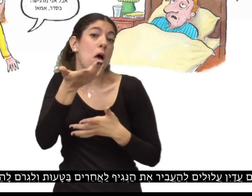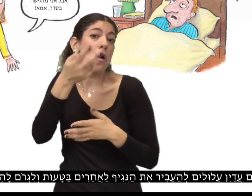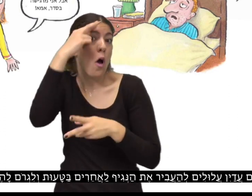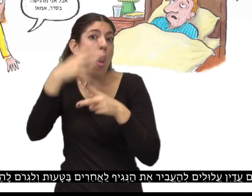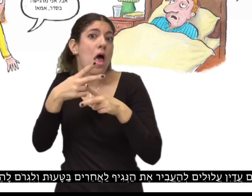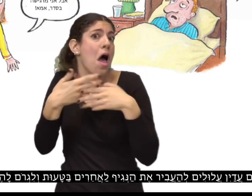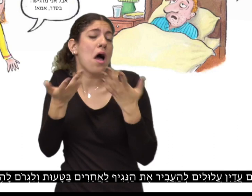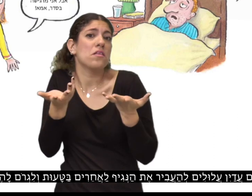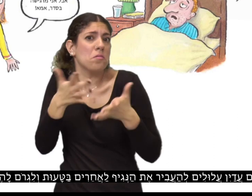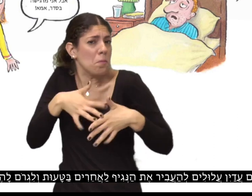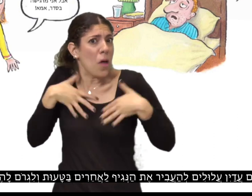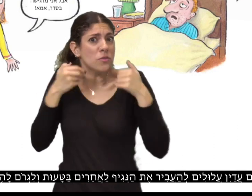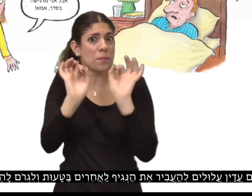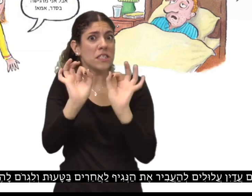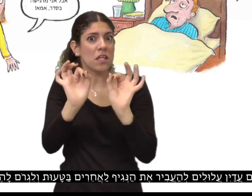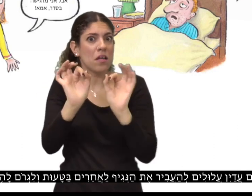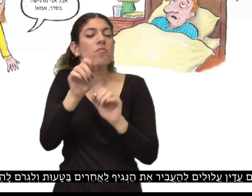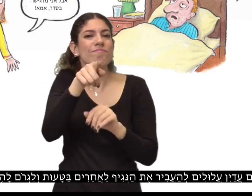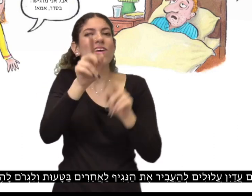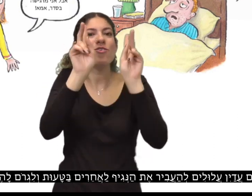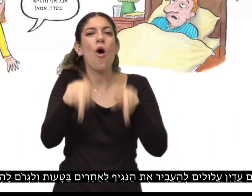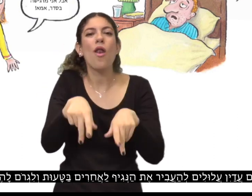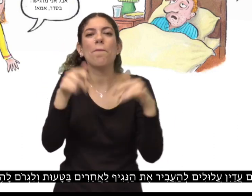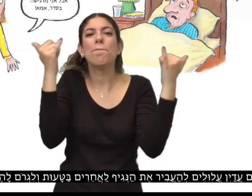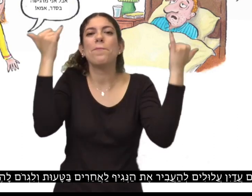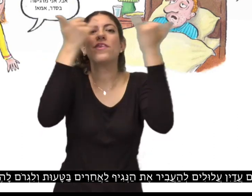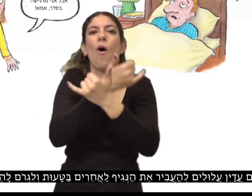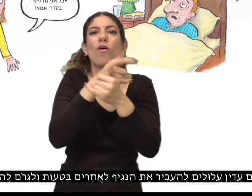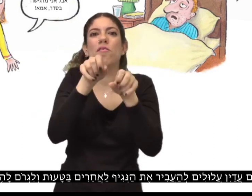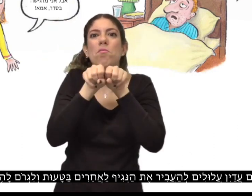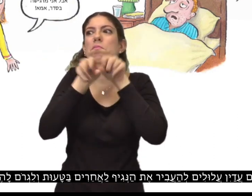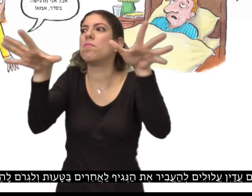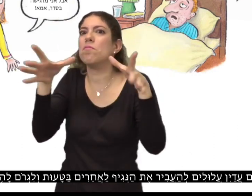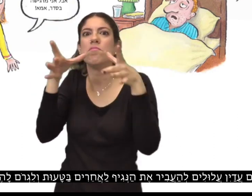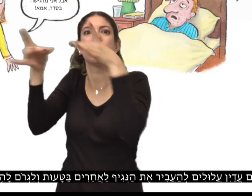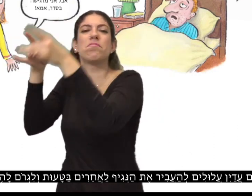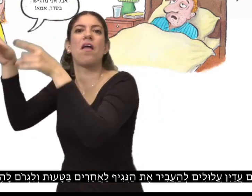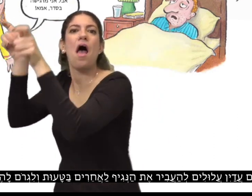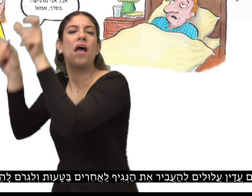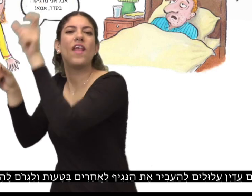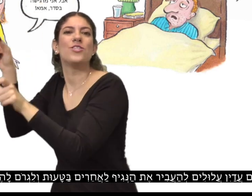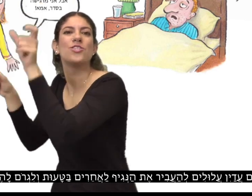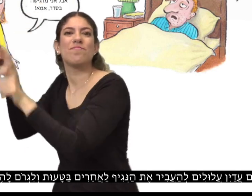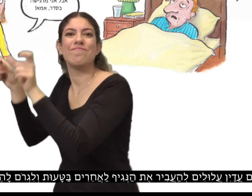אתם עדיין עלולים להעביר את נגיף לאחרים בטעות, ולגרום